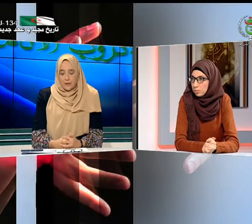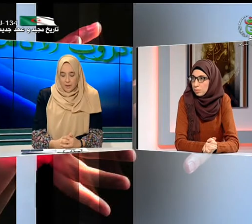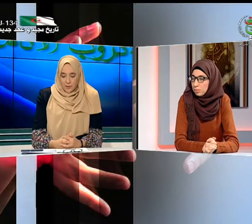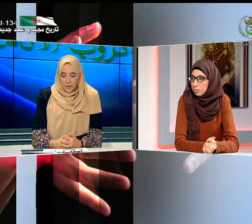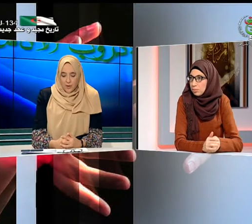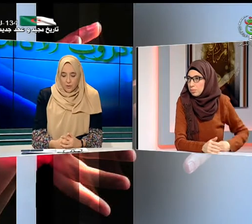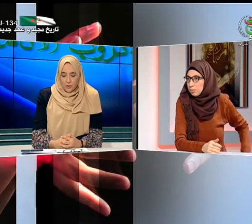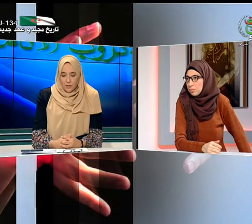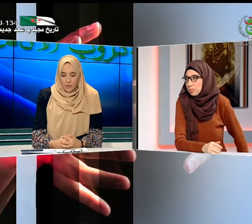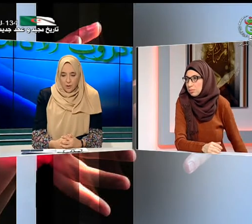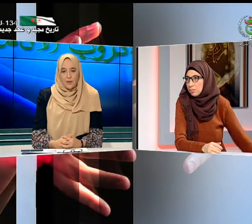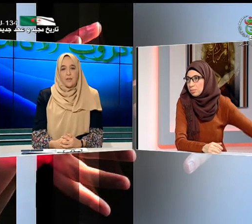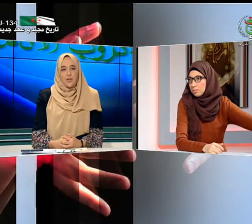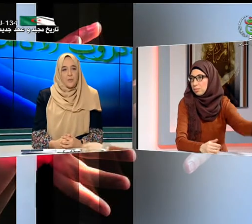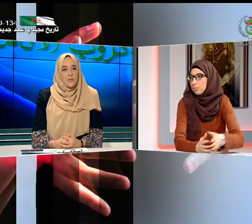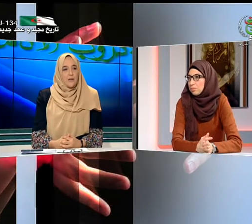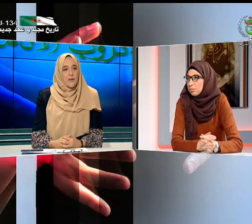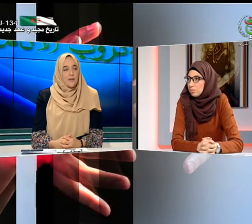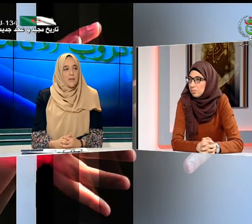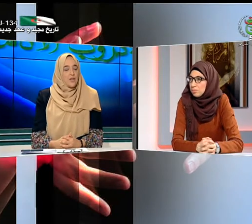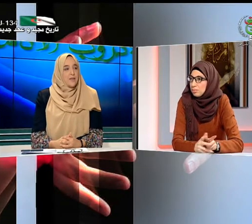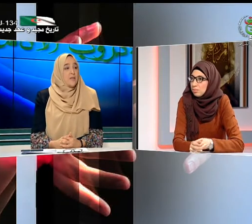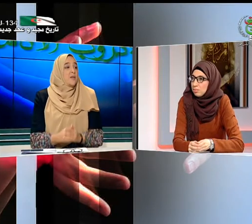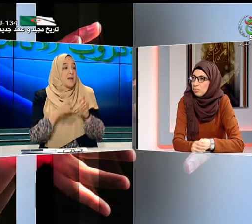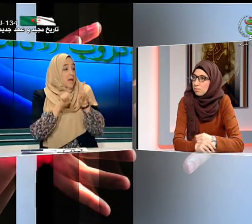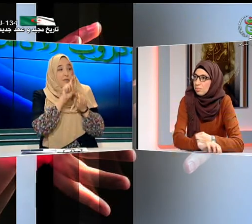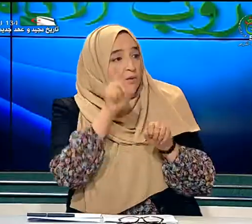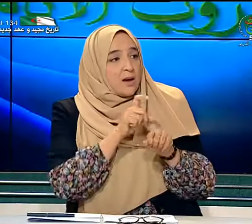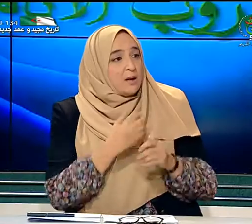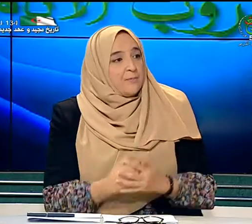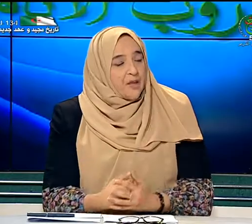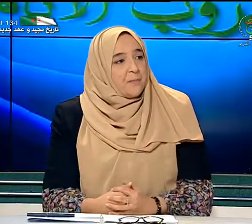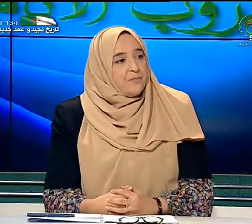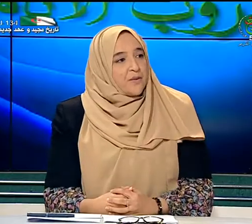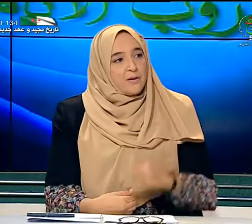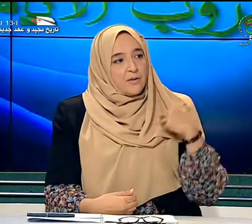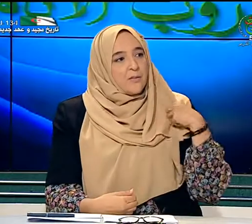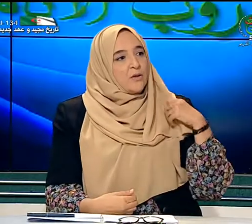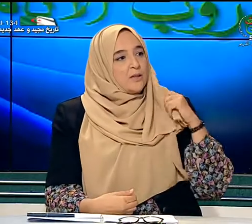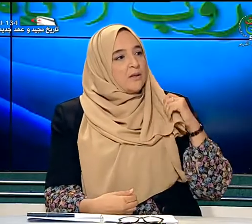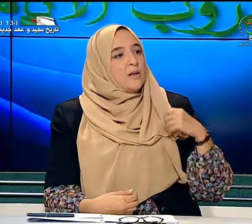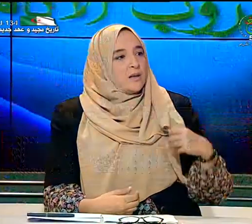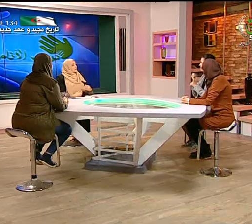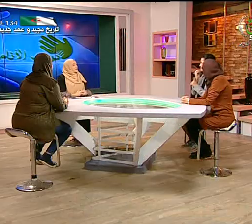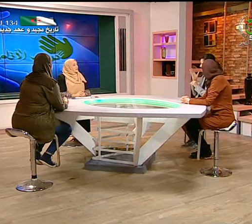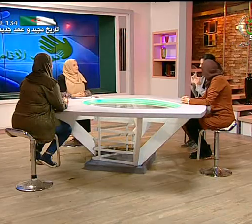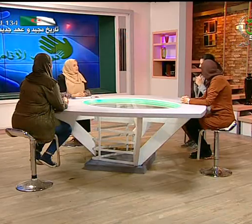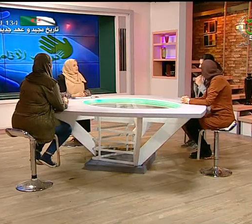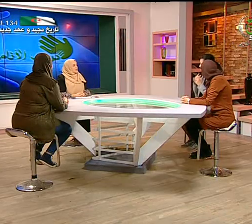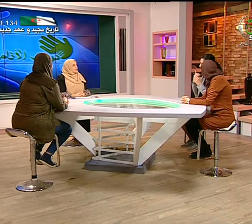التعليم لم يكن شيئا إيجابي بل كان شيئا سلبي نفس السؤال نعم فيما يخص التحاقي بالمدرسة